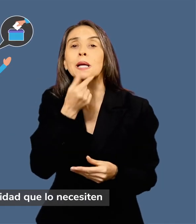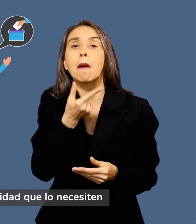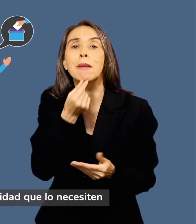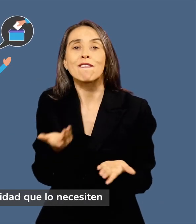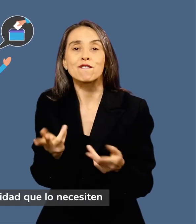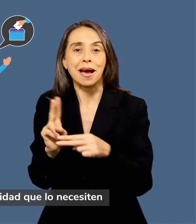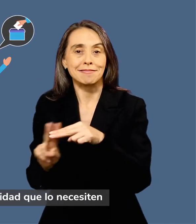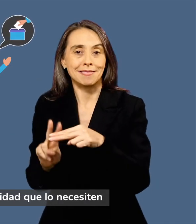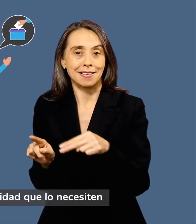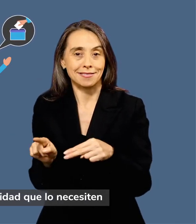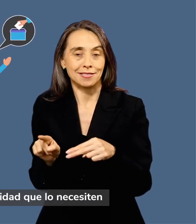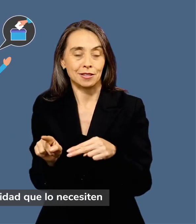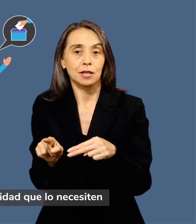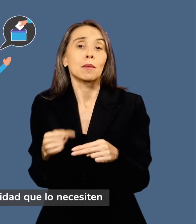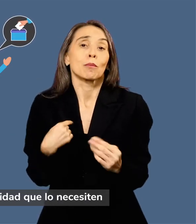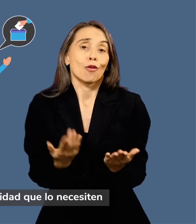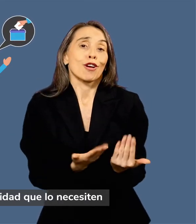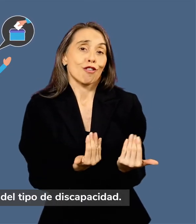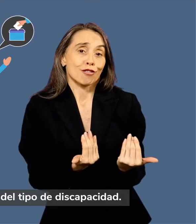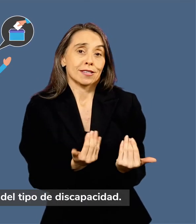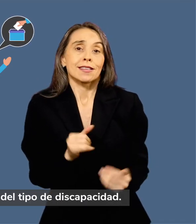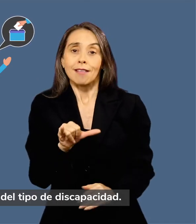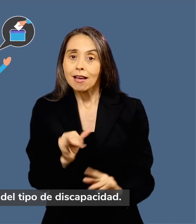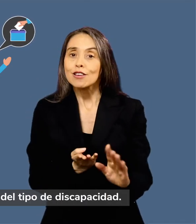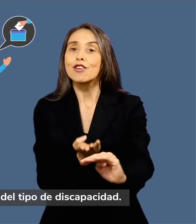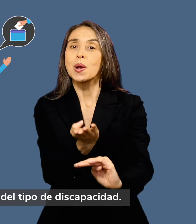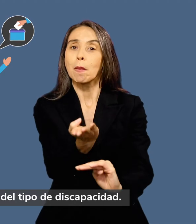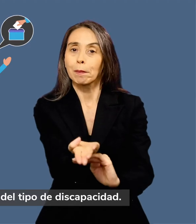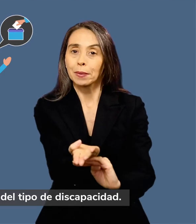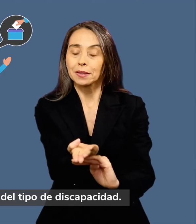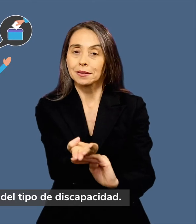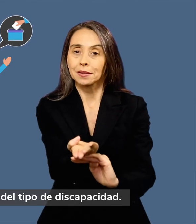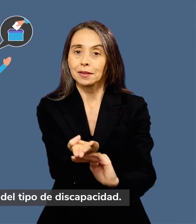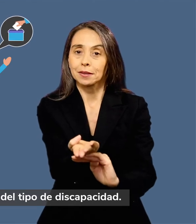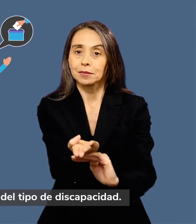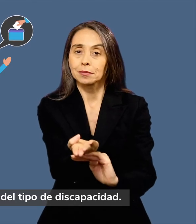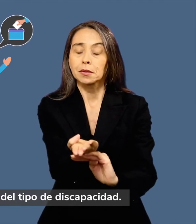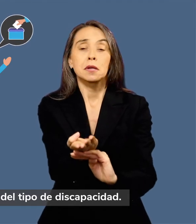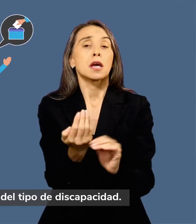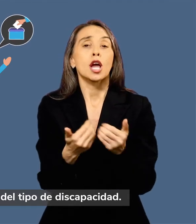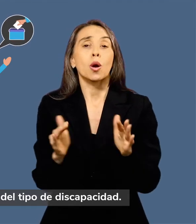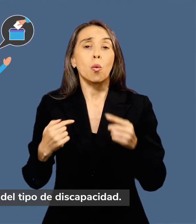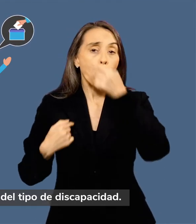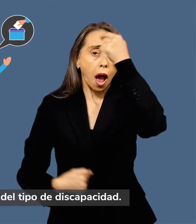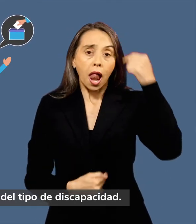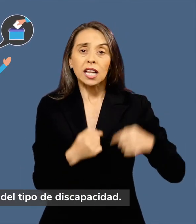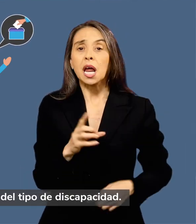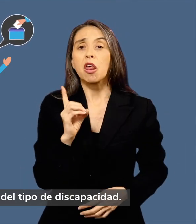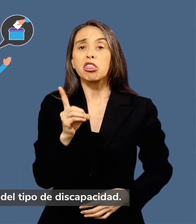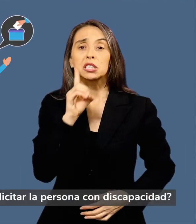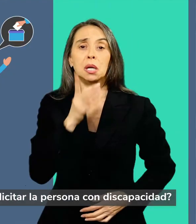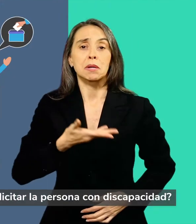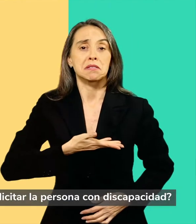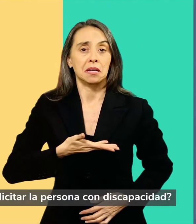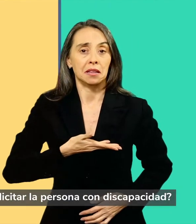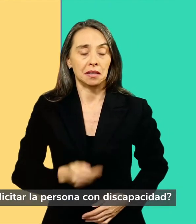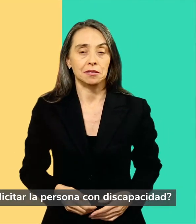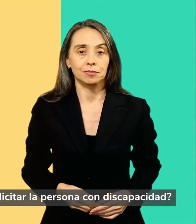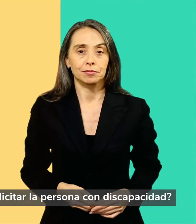discapacidad que lo necesiten y así lo soliciten, independiente del tipo de discapacidad. ¿Qué tipo de